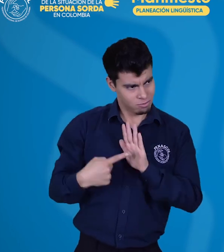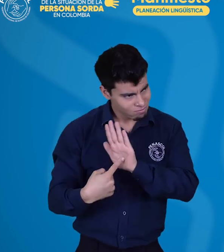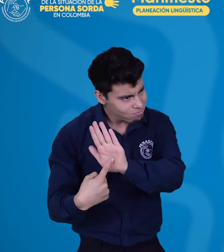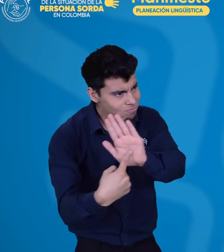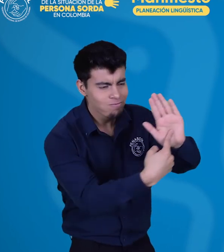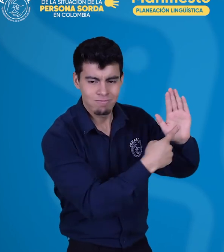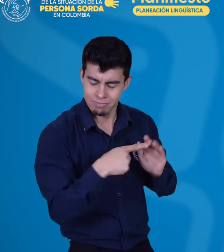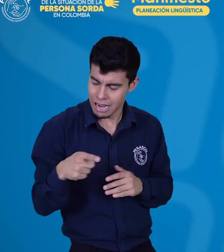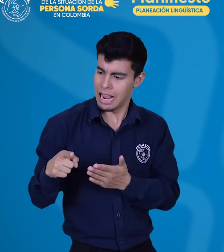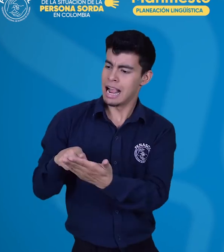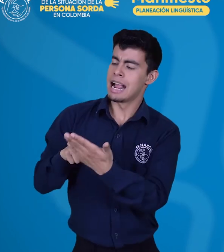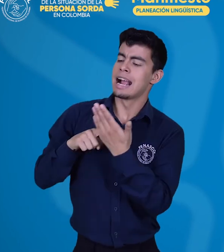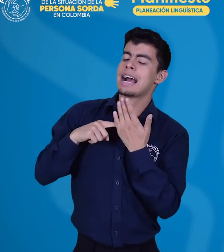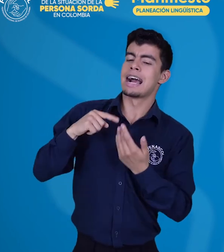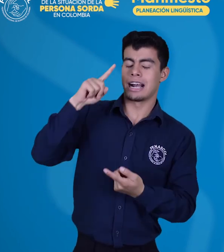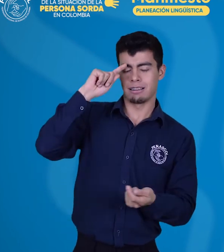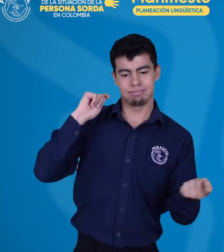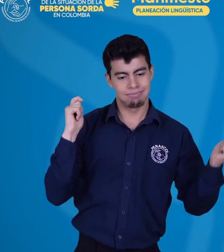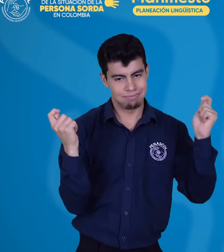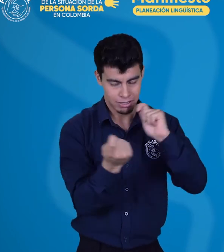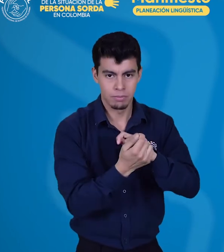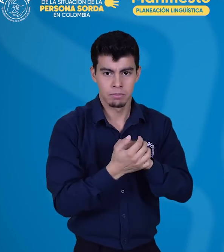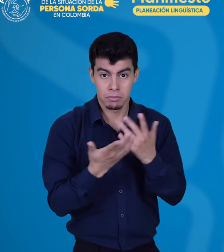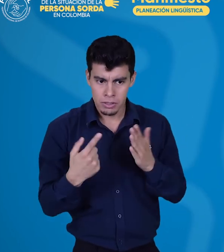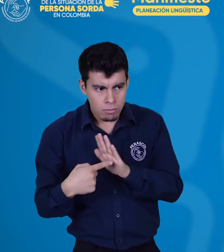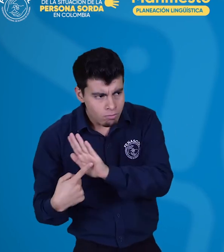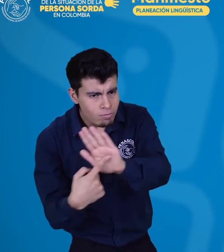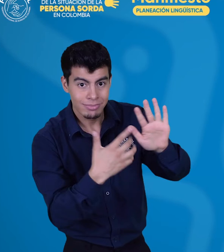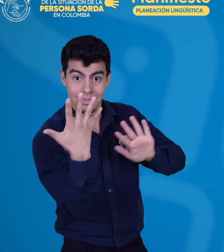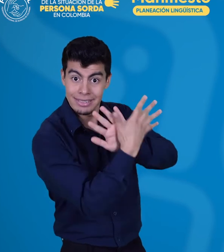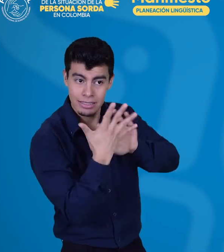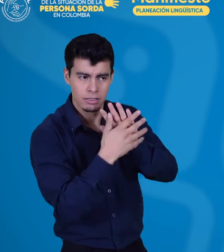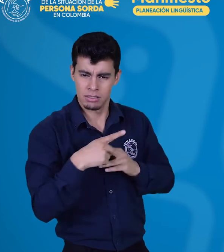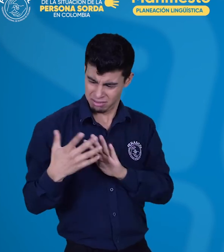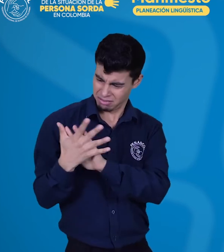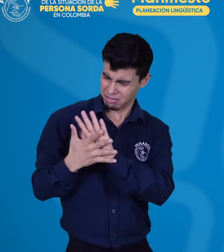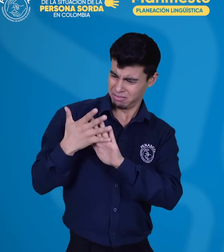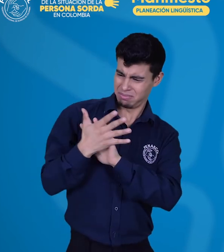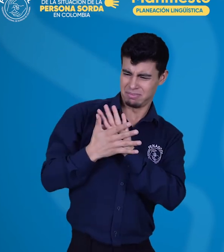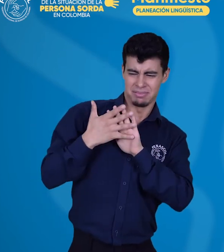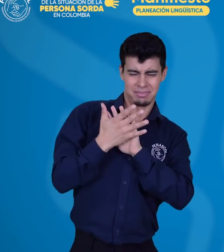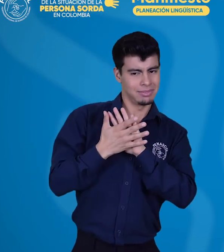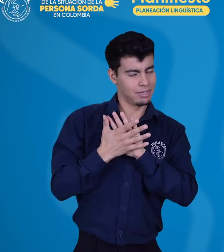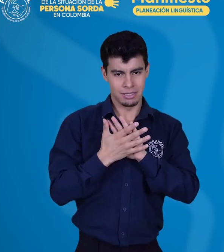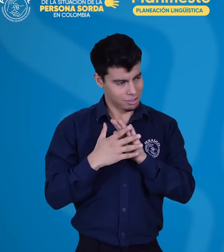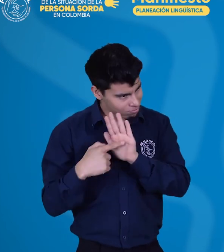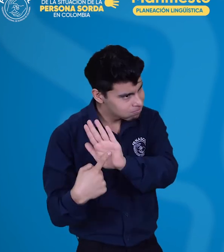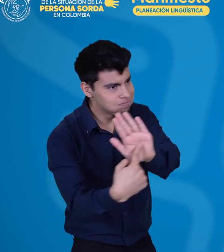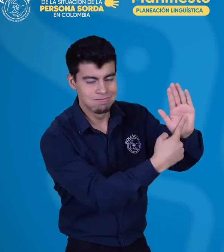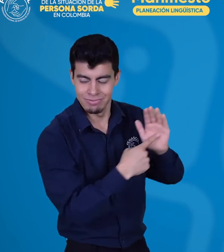mejoramiento del estatus y las actitudes frente a la lengua de señas colombiana como lengua natural de la comunidad sorda,